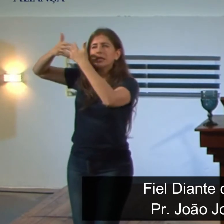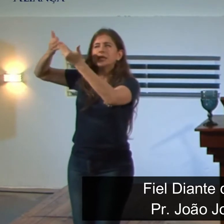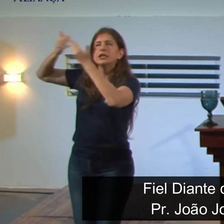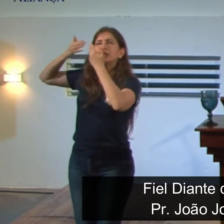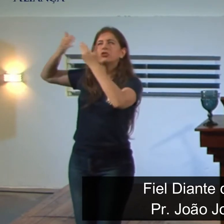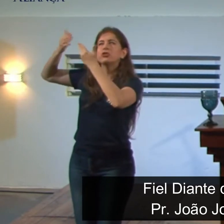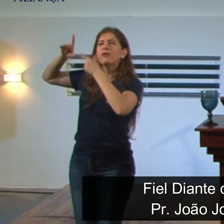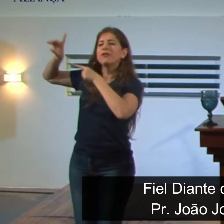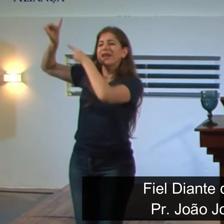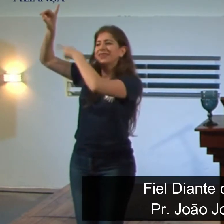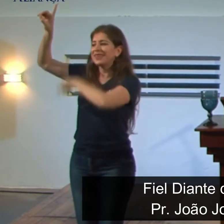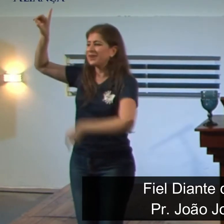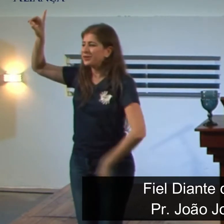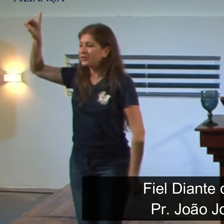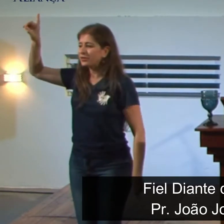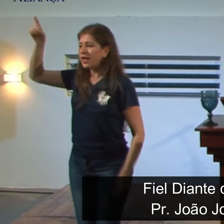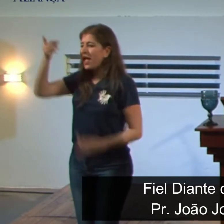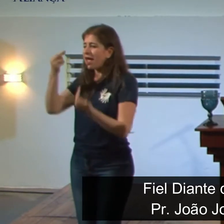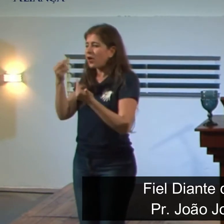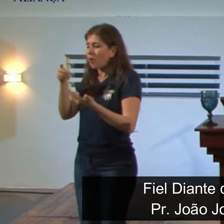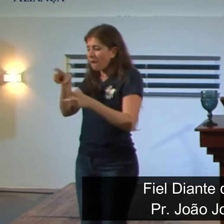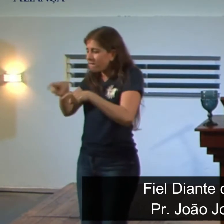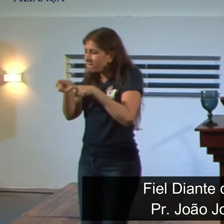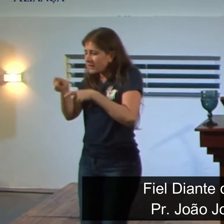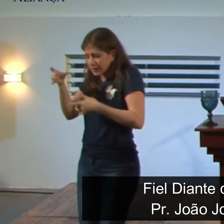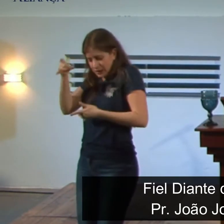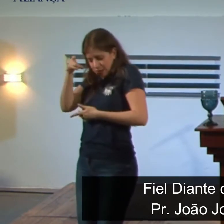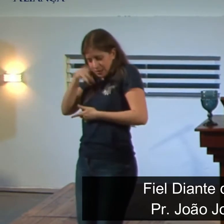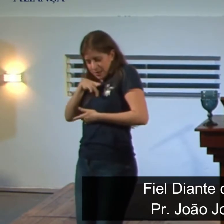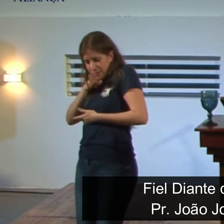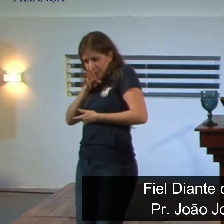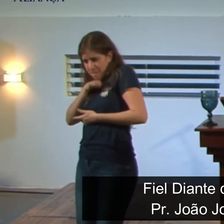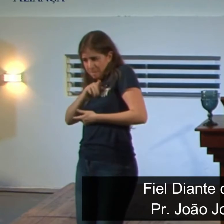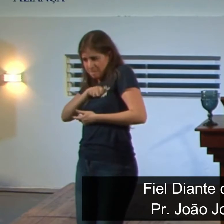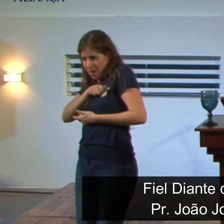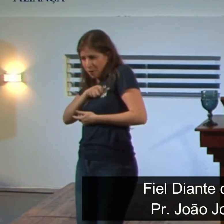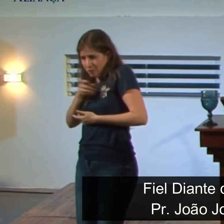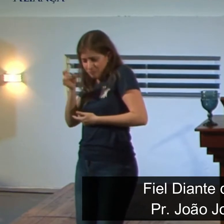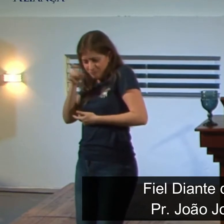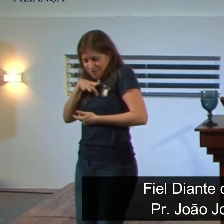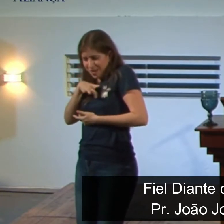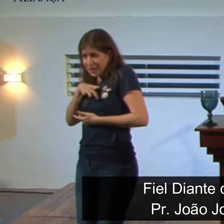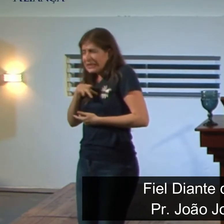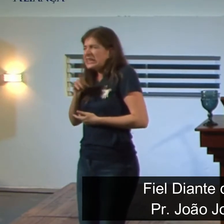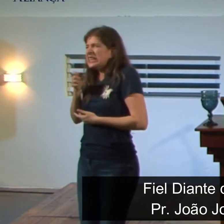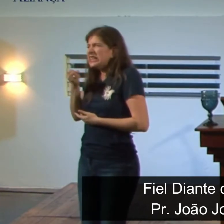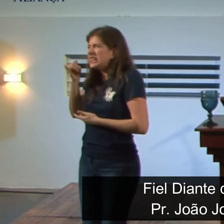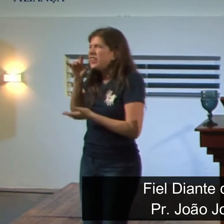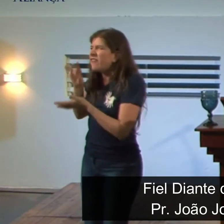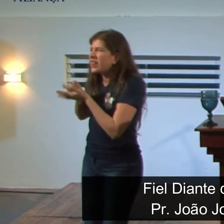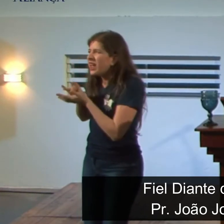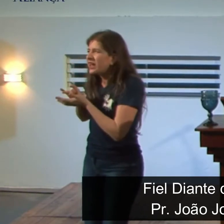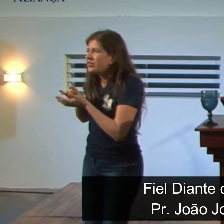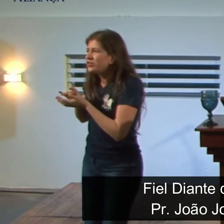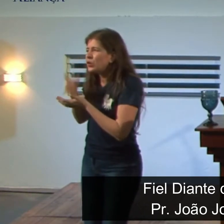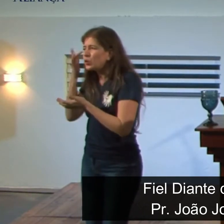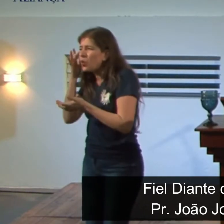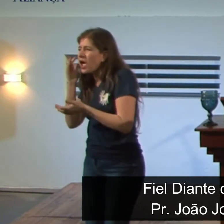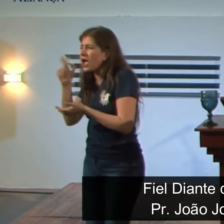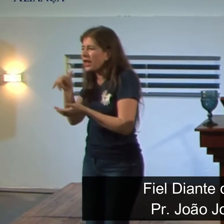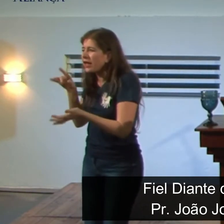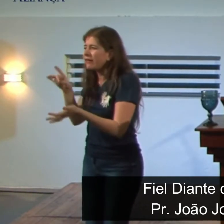dúvida, quer minar, aquela sementinha do mal, será? pode ser, quem sabe,